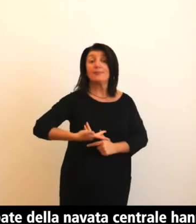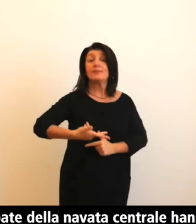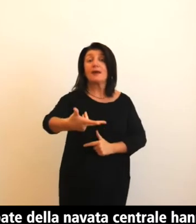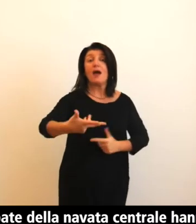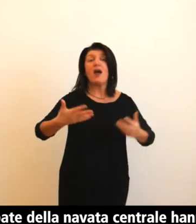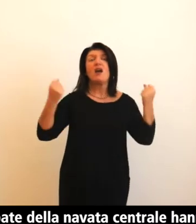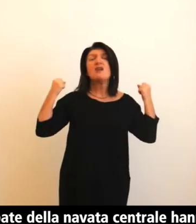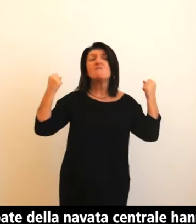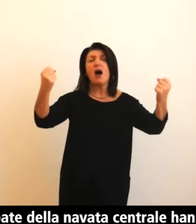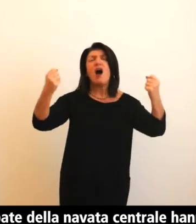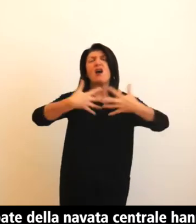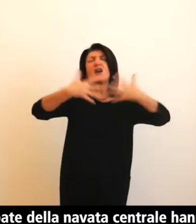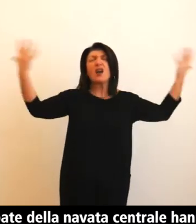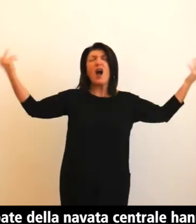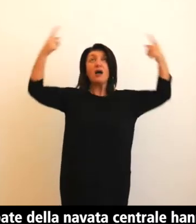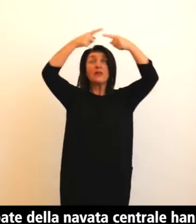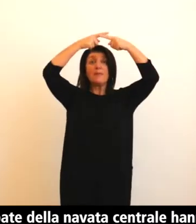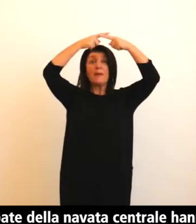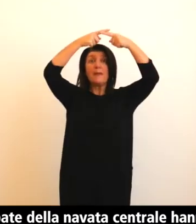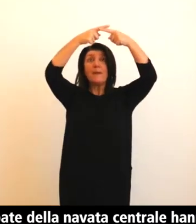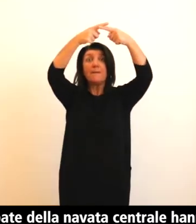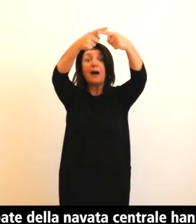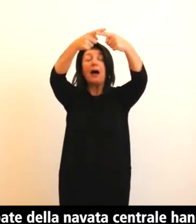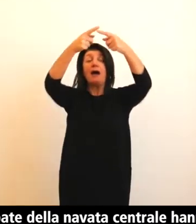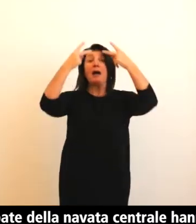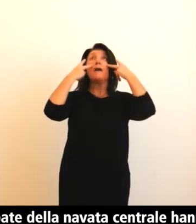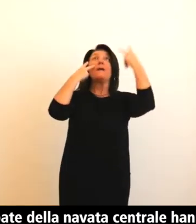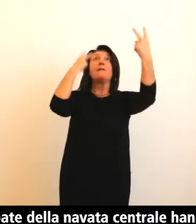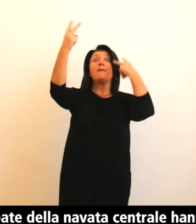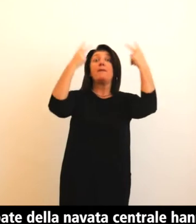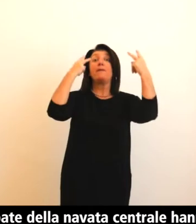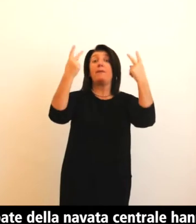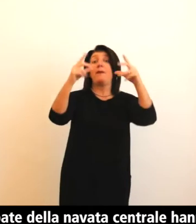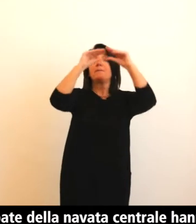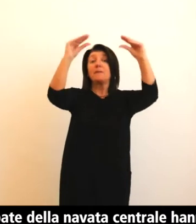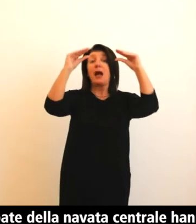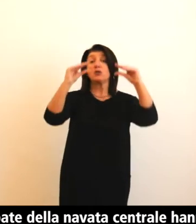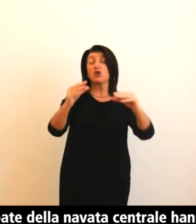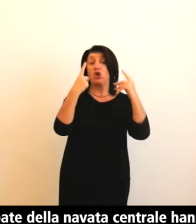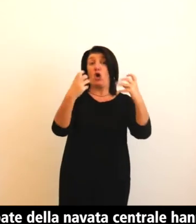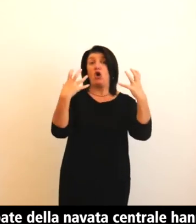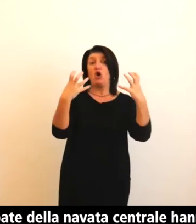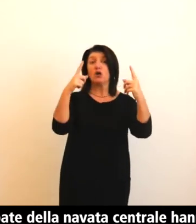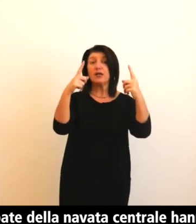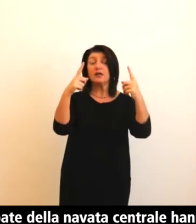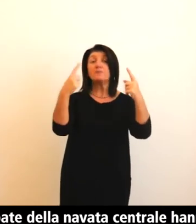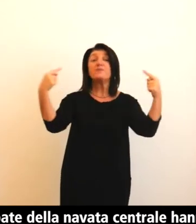costoloni a vista in mattoni. L'ultima campata corrisponde all'area del